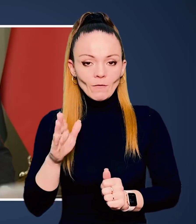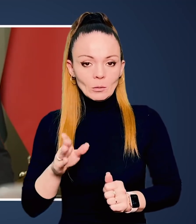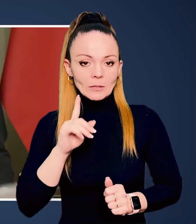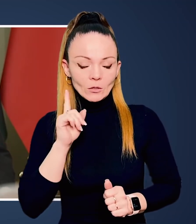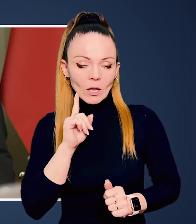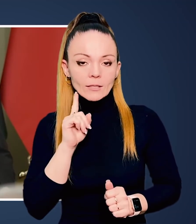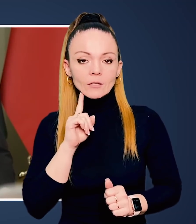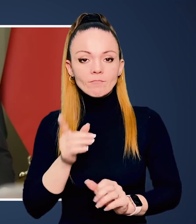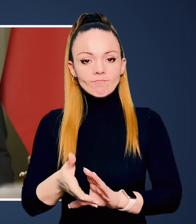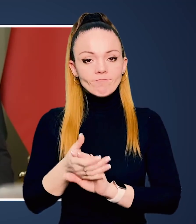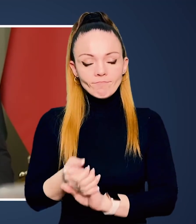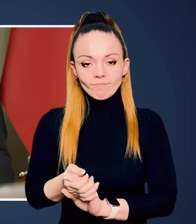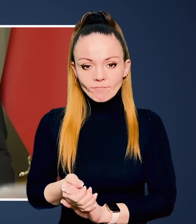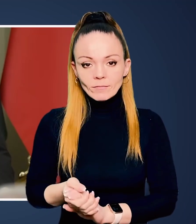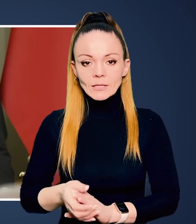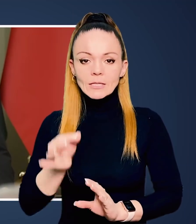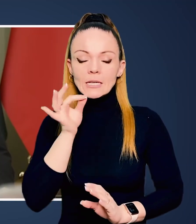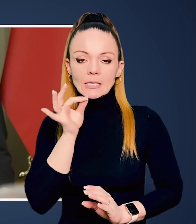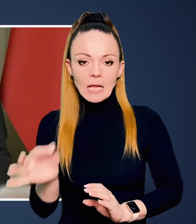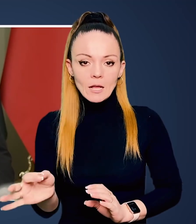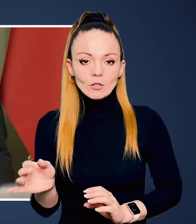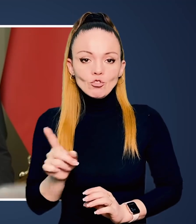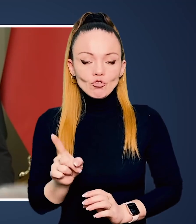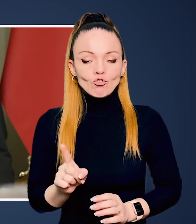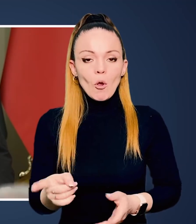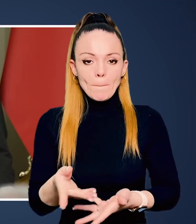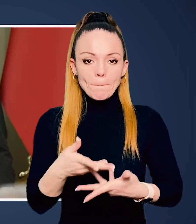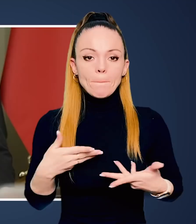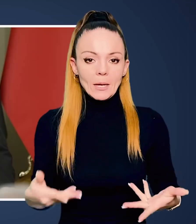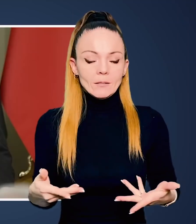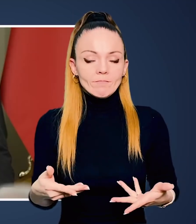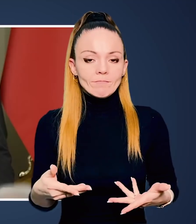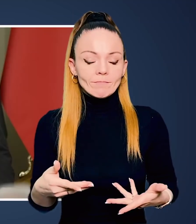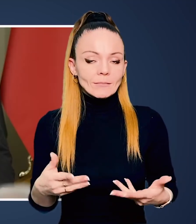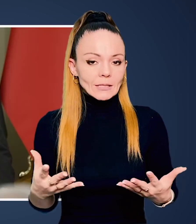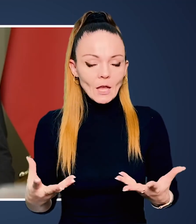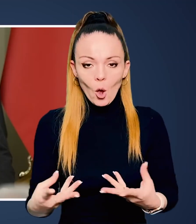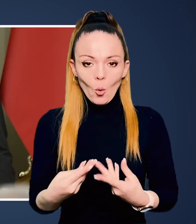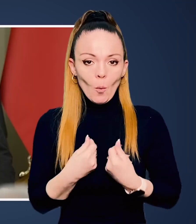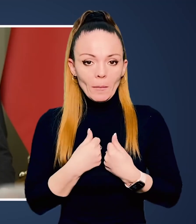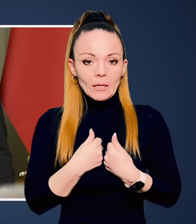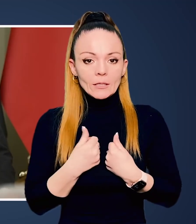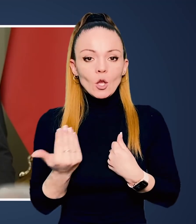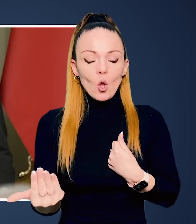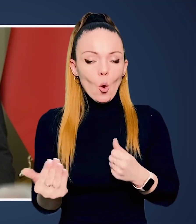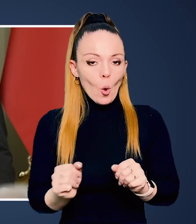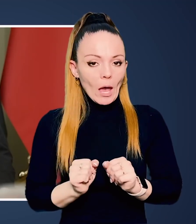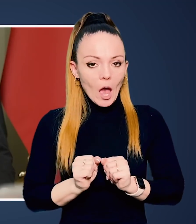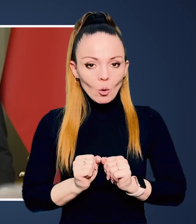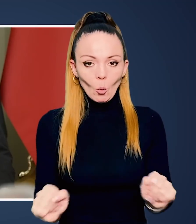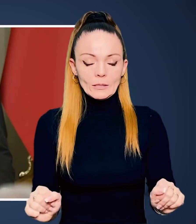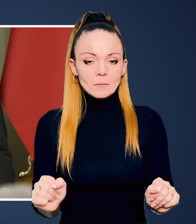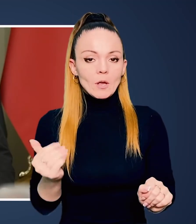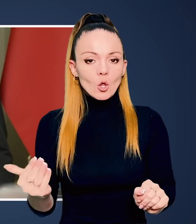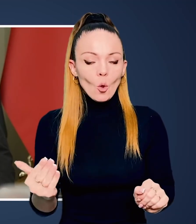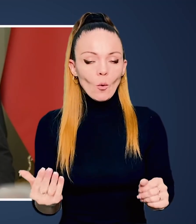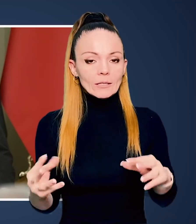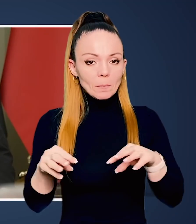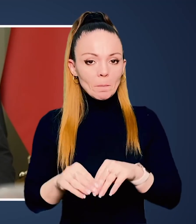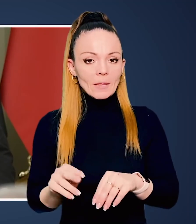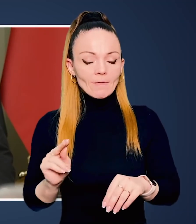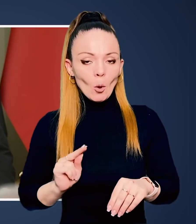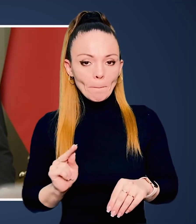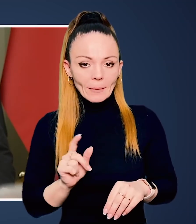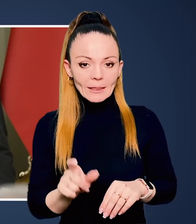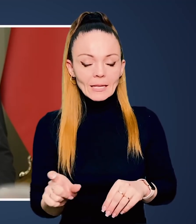Зеленським, потиснути йому долоню, сказати, що ми захоплені його героїзмом,